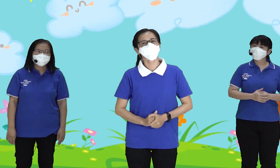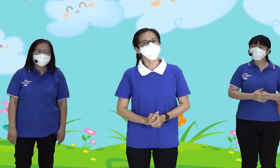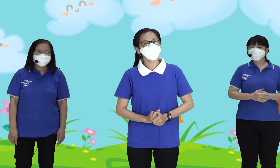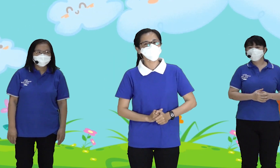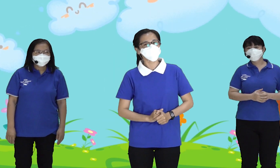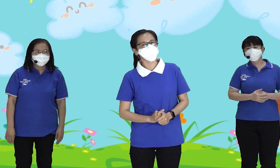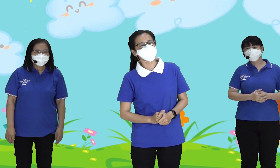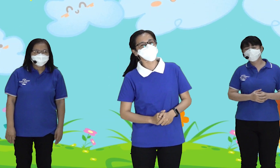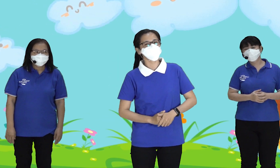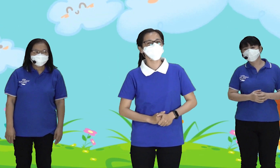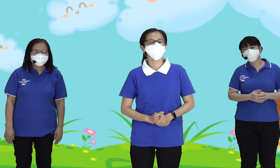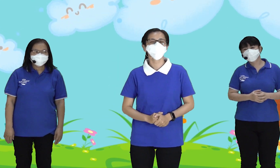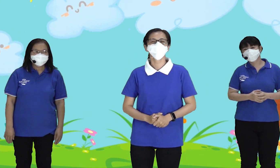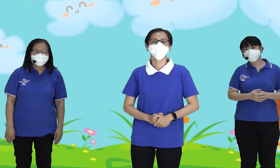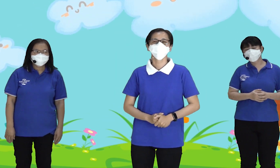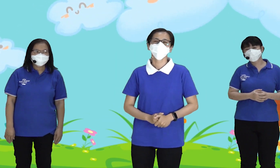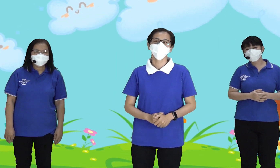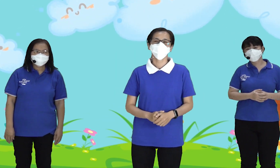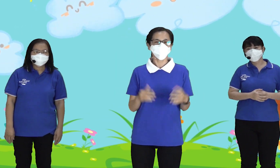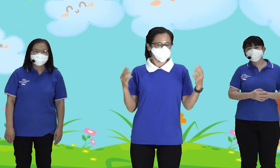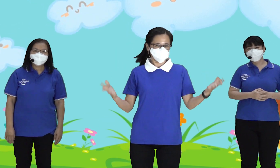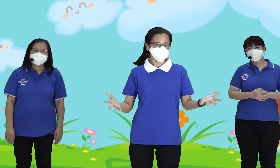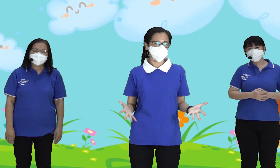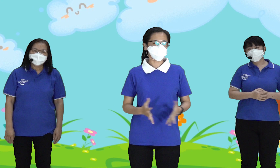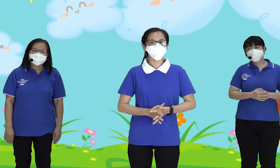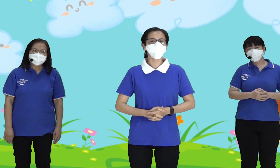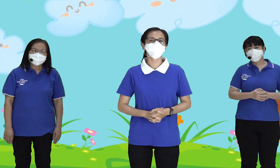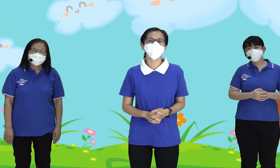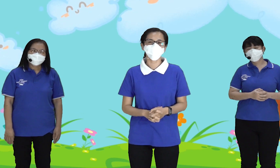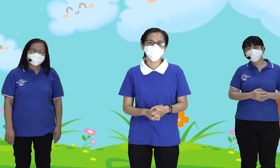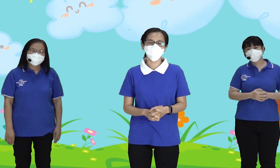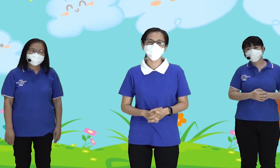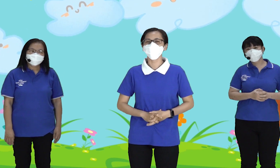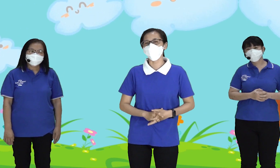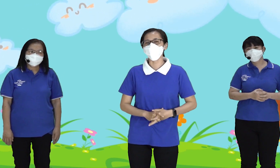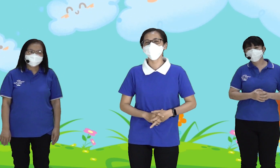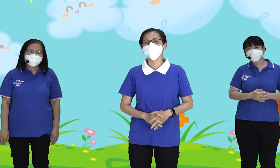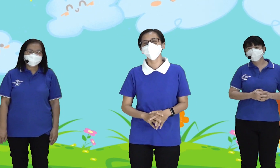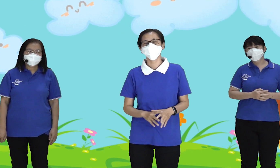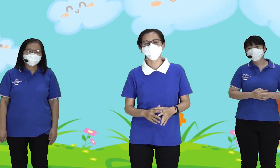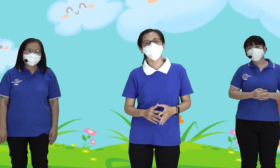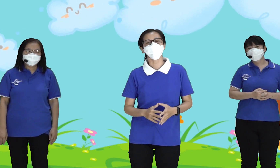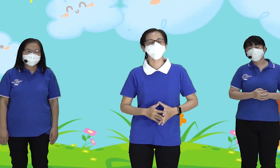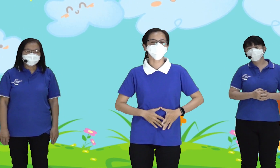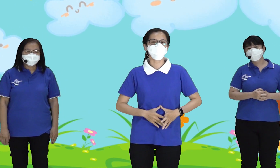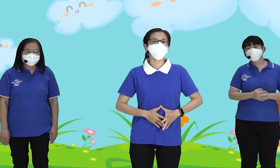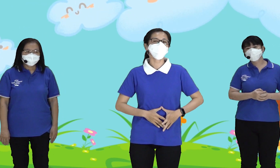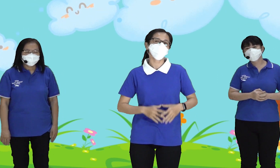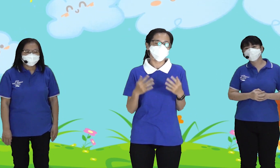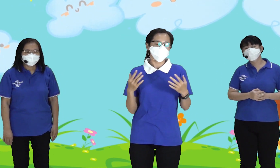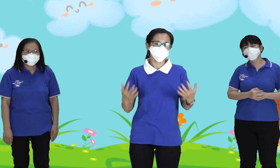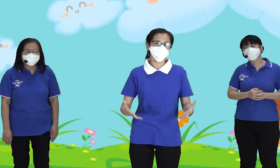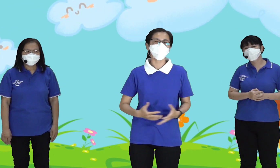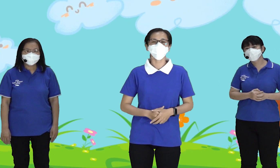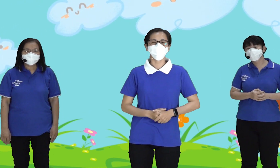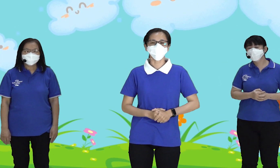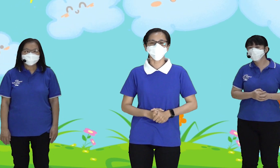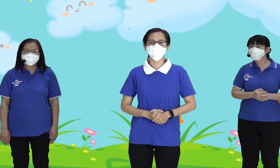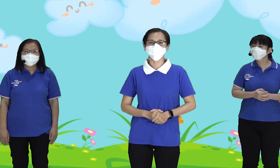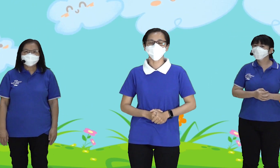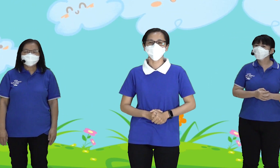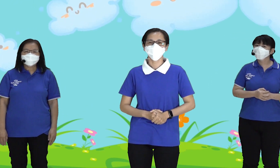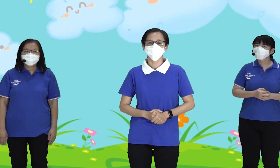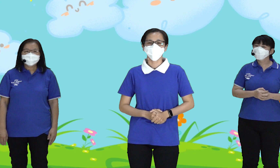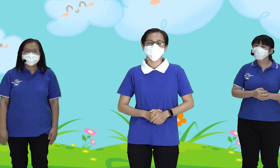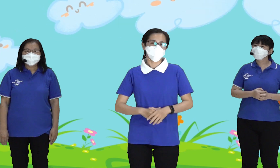Gimana Ceritanya Tadi Pasti Memberkati Anak Anak Kita Harus Tetap Setia Kepada